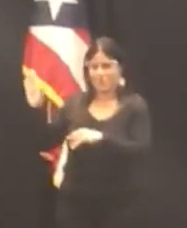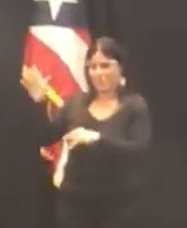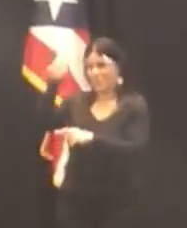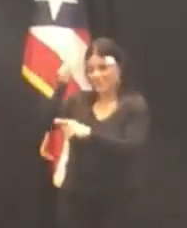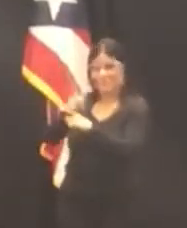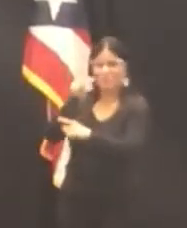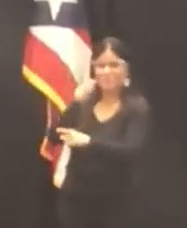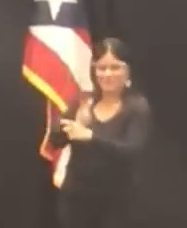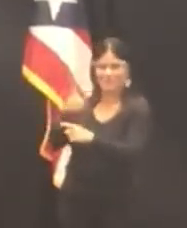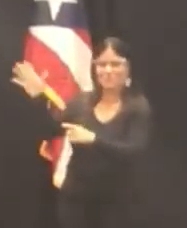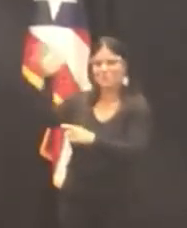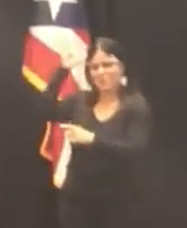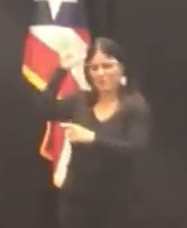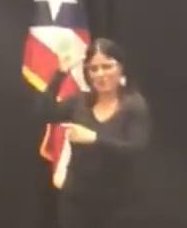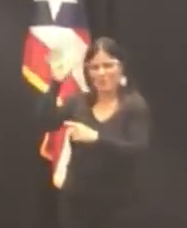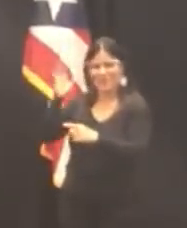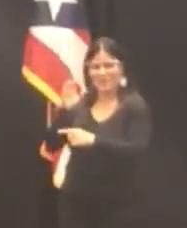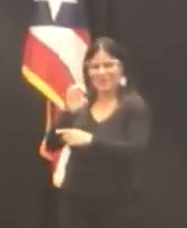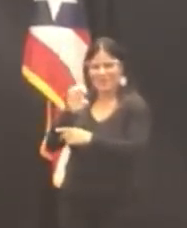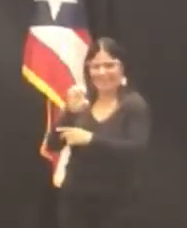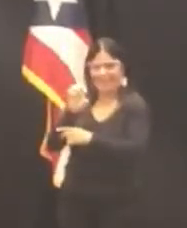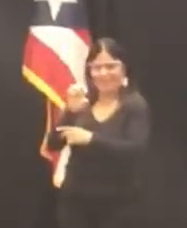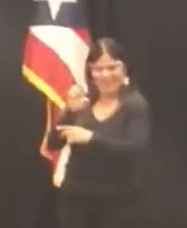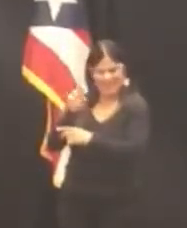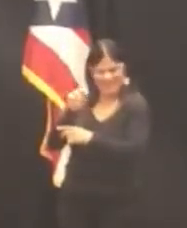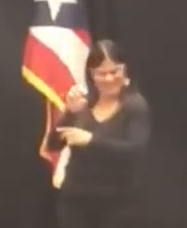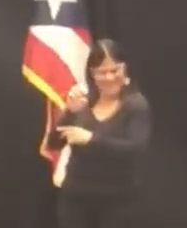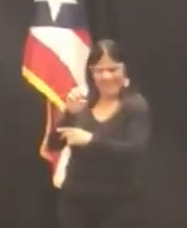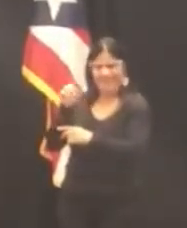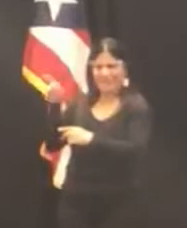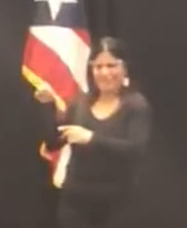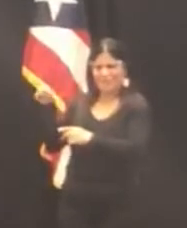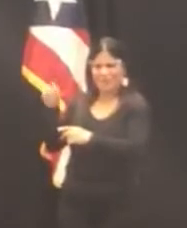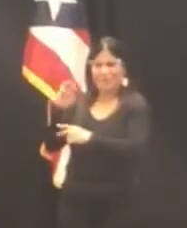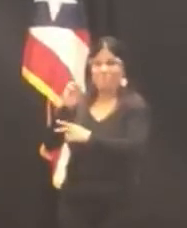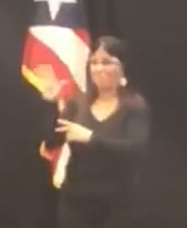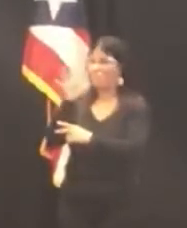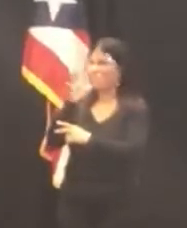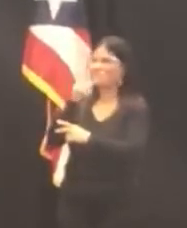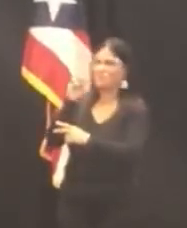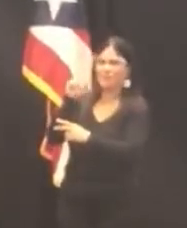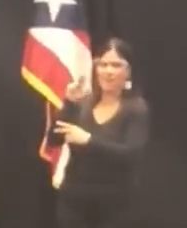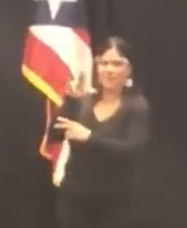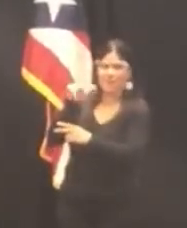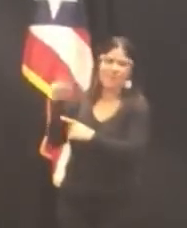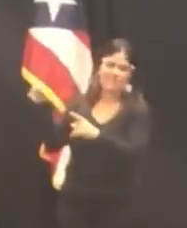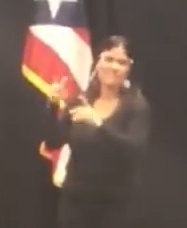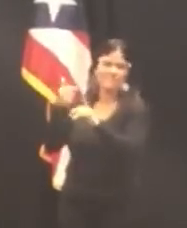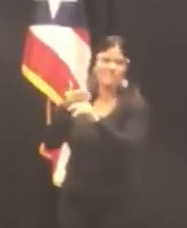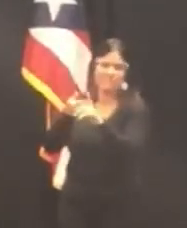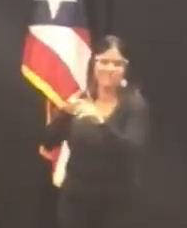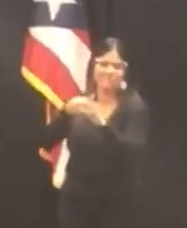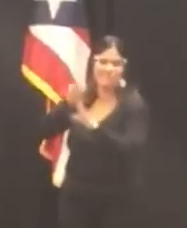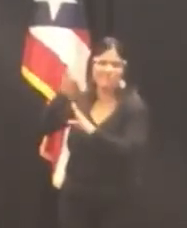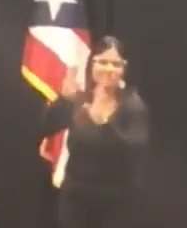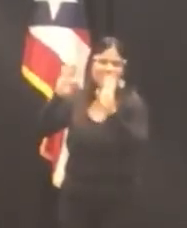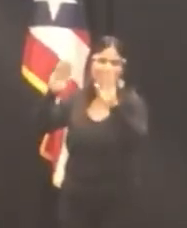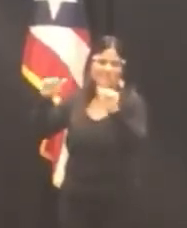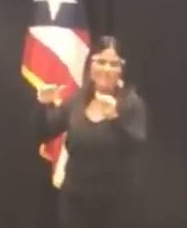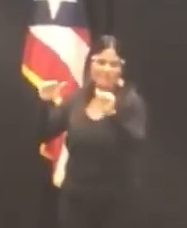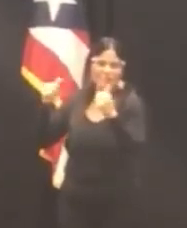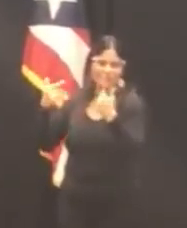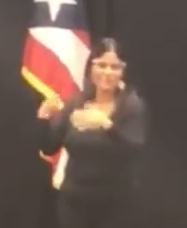y la señora María Mártir, que en paz descanse. Cursó estudios de bachillerato en educación secundaria en el